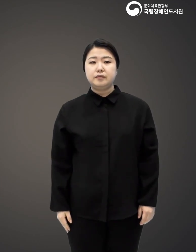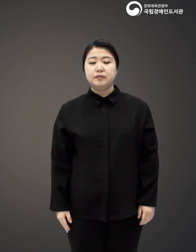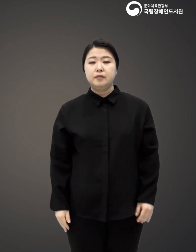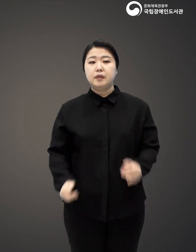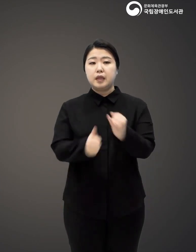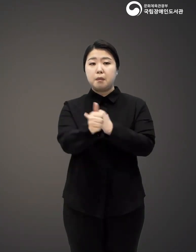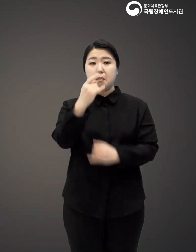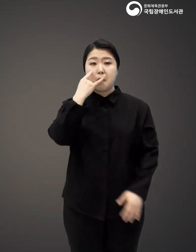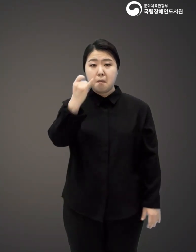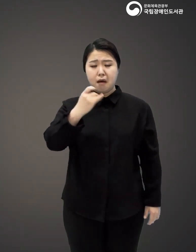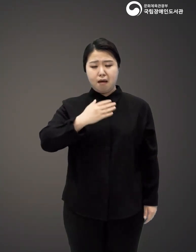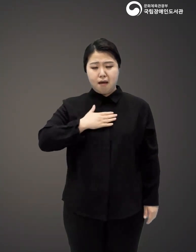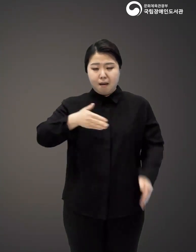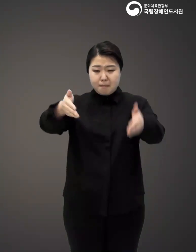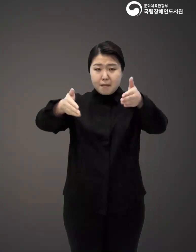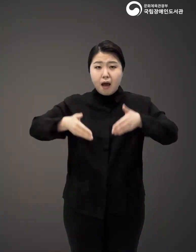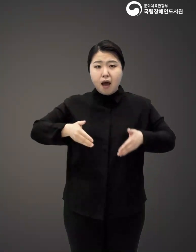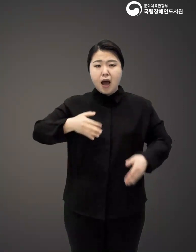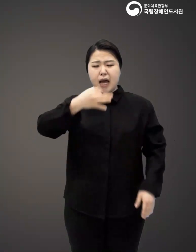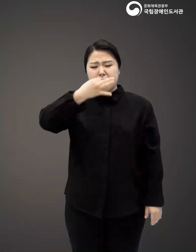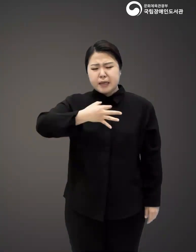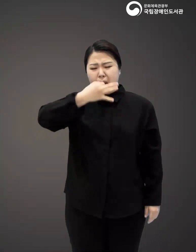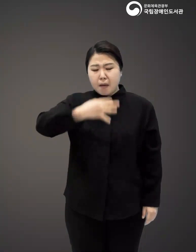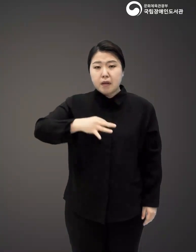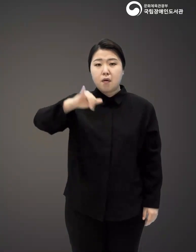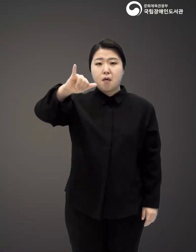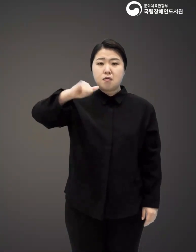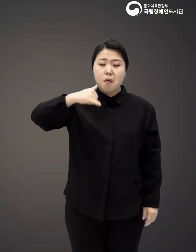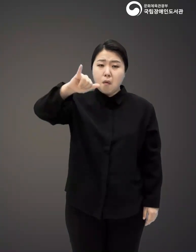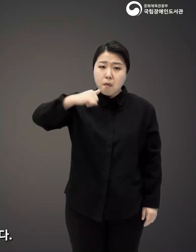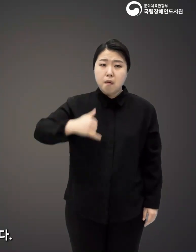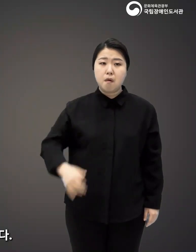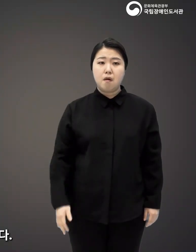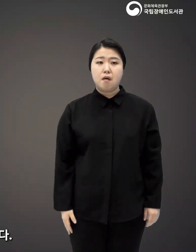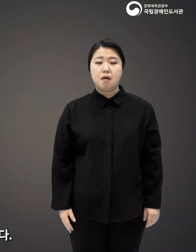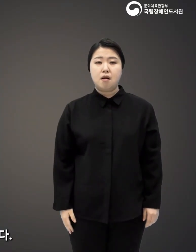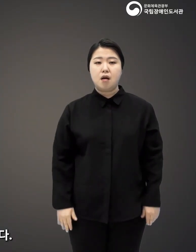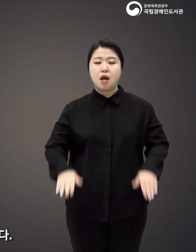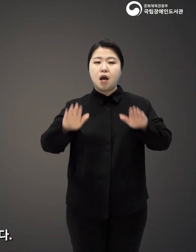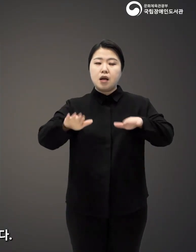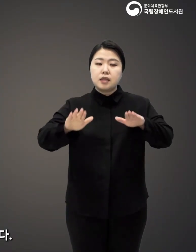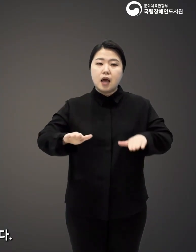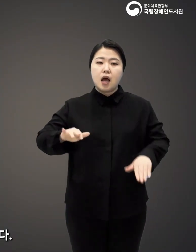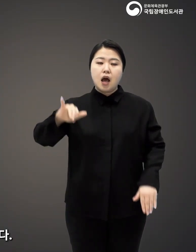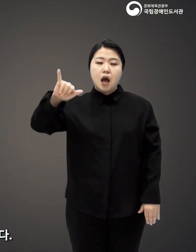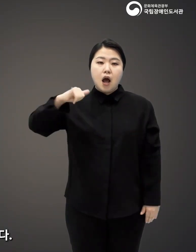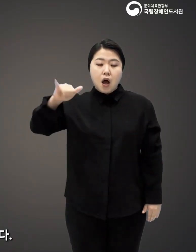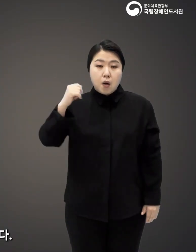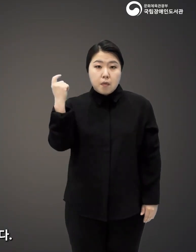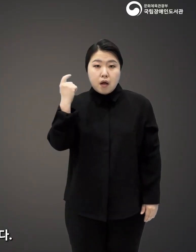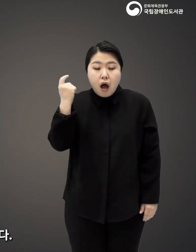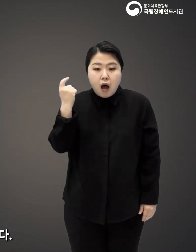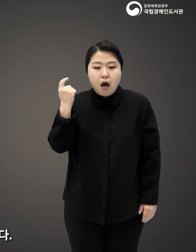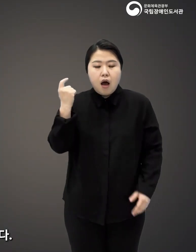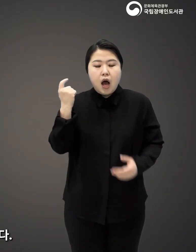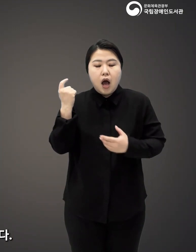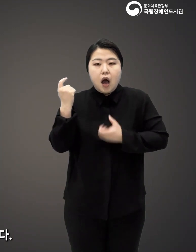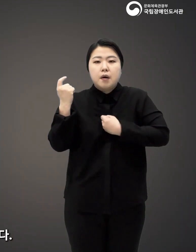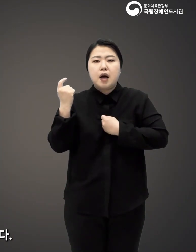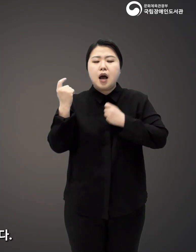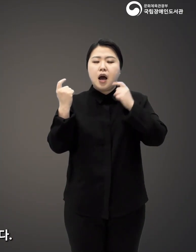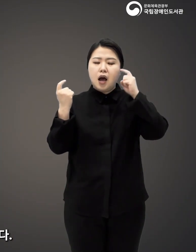시어머니는 며느리인 제게만 고통을 호소해요. 이제는 전화벨 소리만 들어도